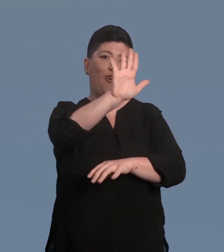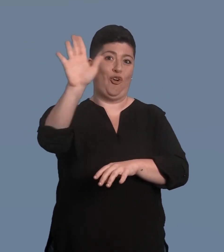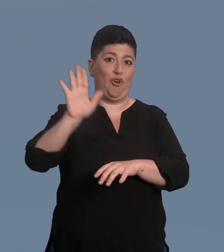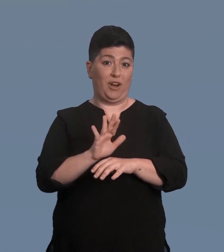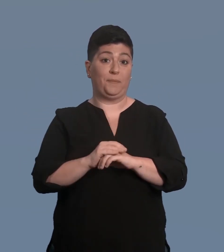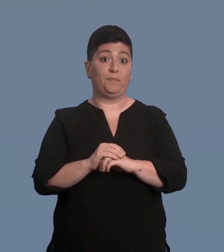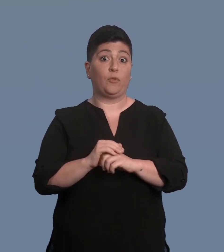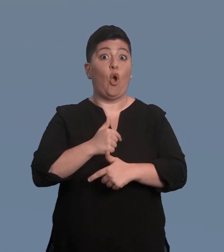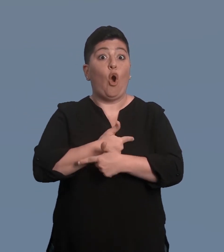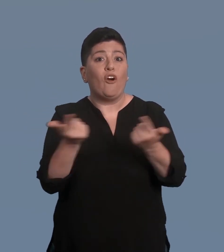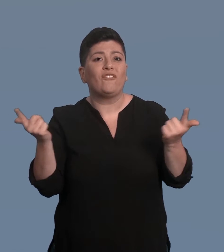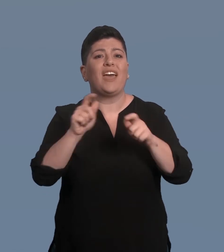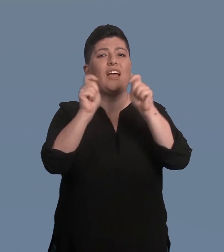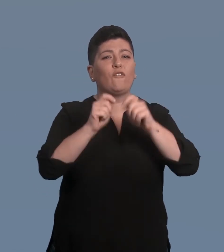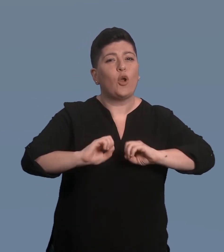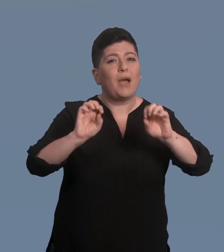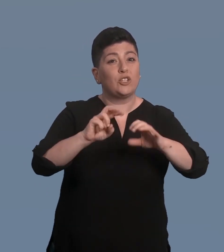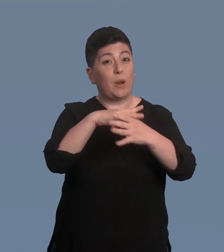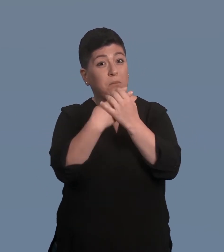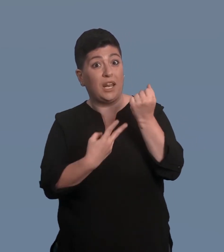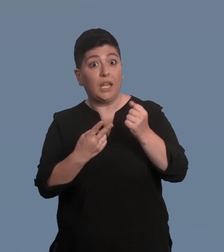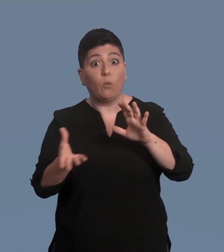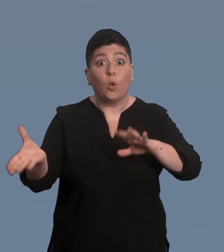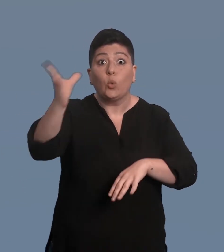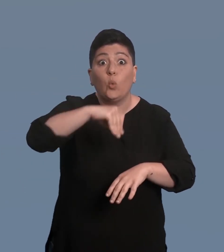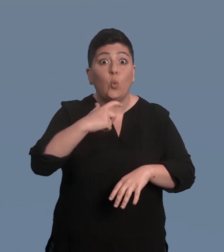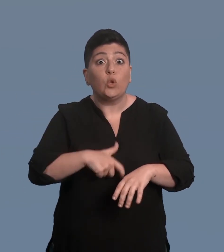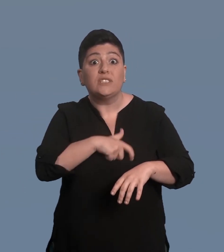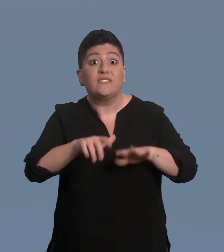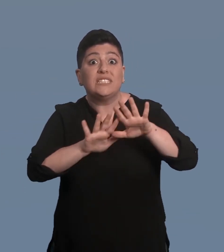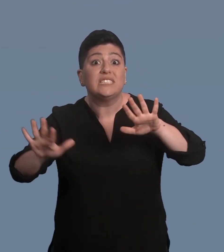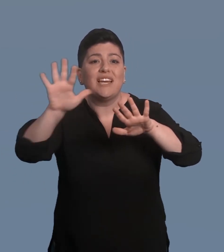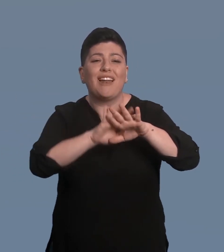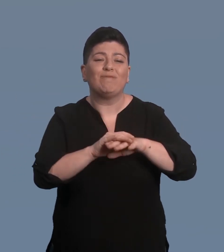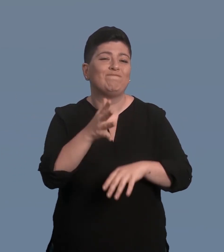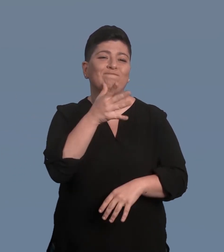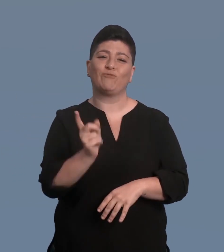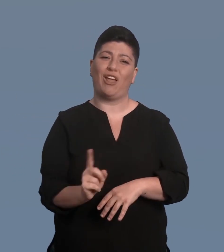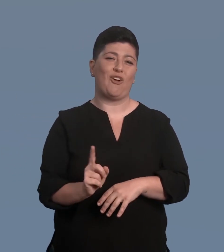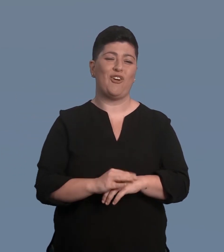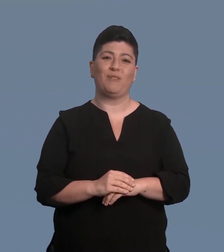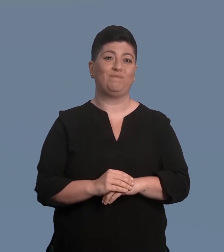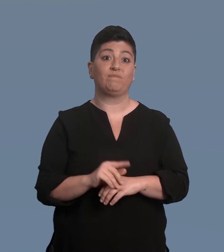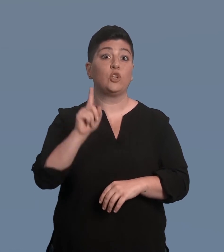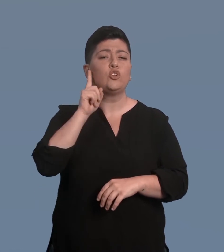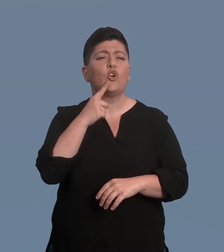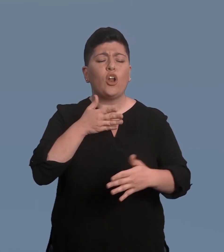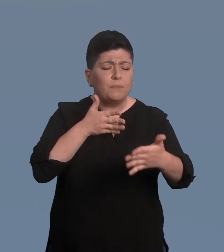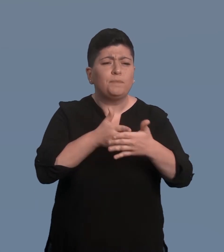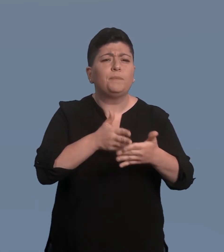Ad oggi le offerte di formazione bilingue non coprono ancora tutto il territorio. Per le persone non udenti resta un